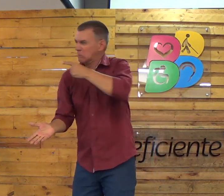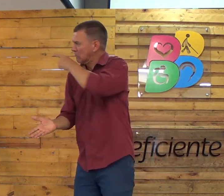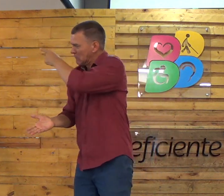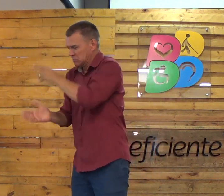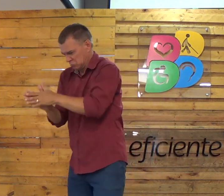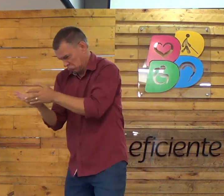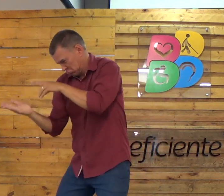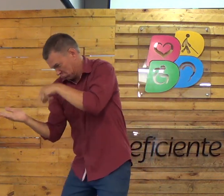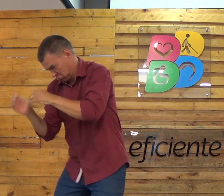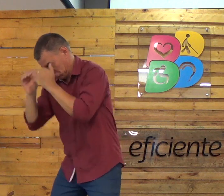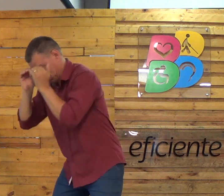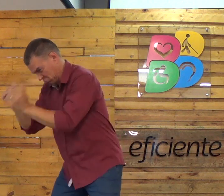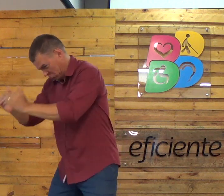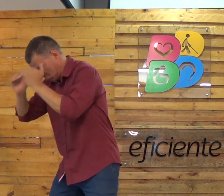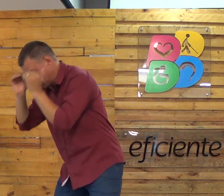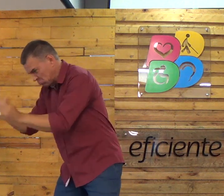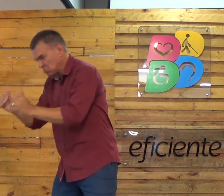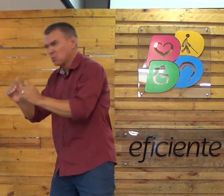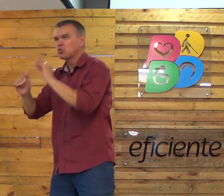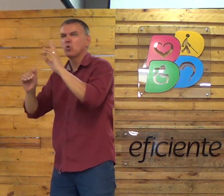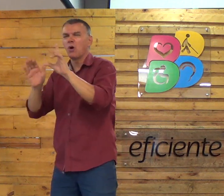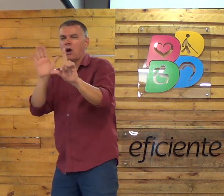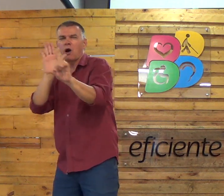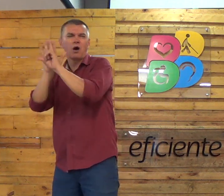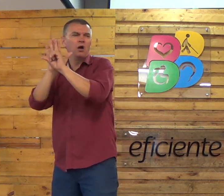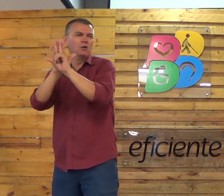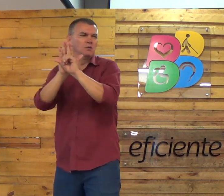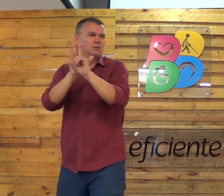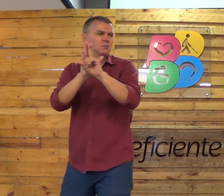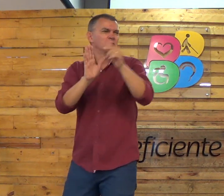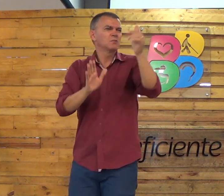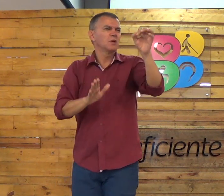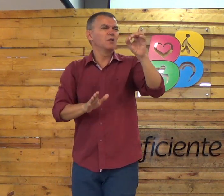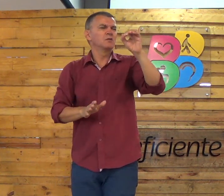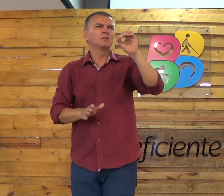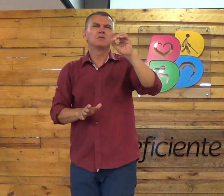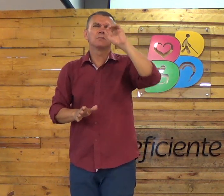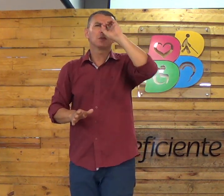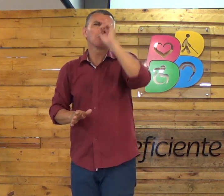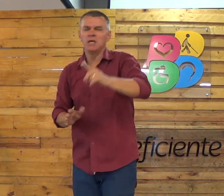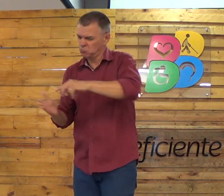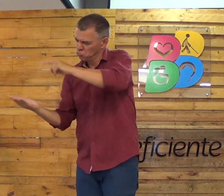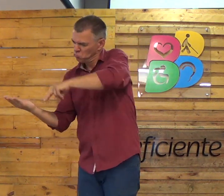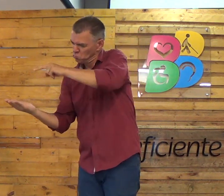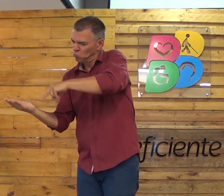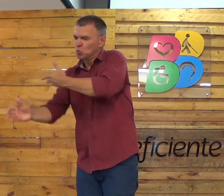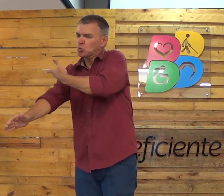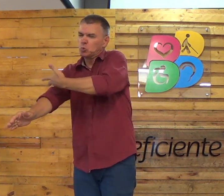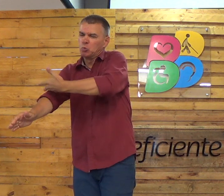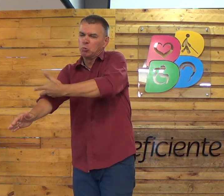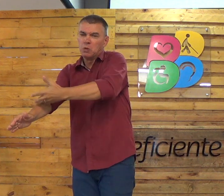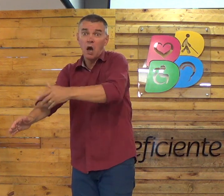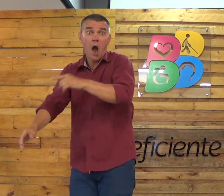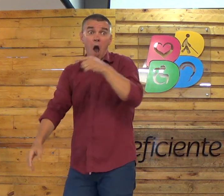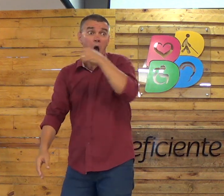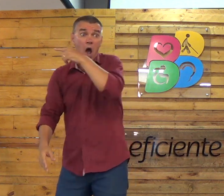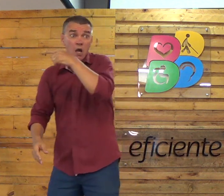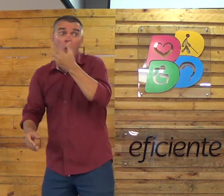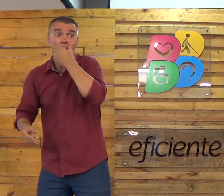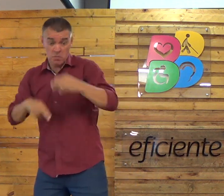leis, né? Era um cara idoso já. E você via tudo sobre leis, sobre os fundamentos, ele tinha esse costume.